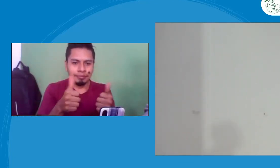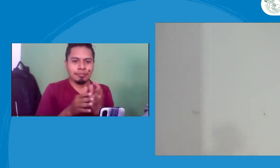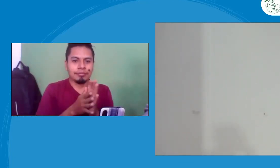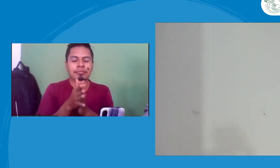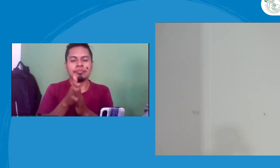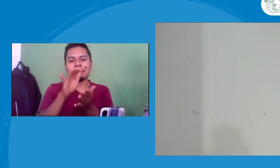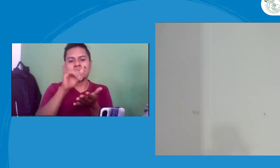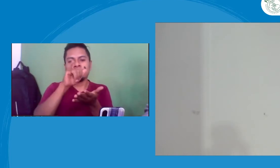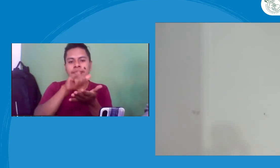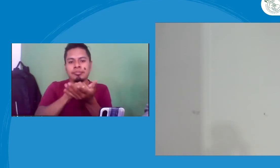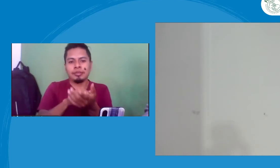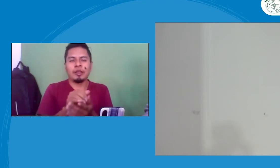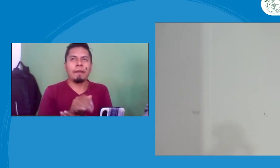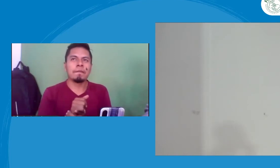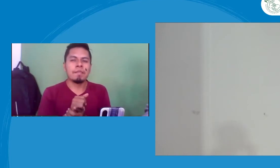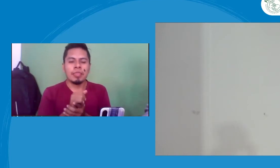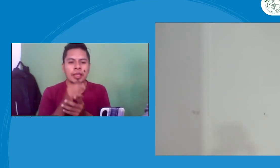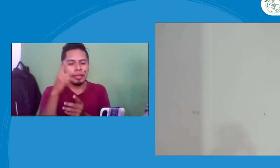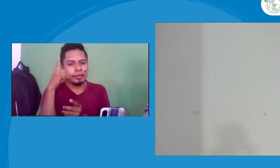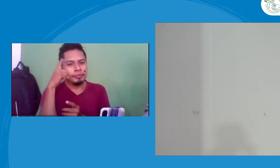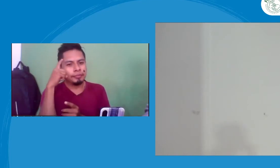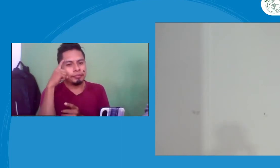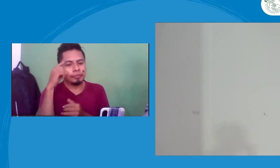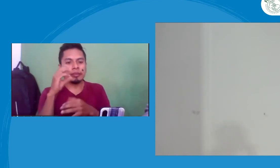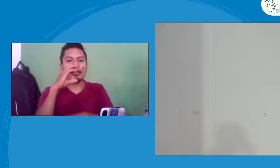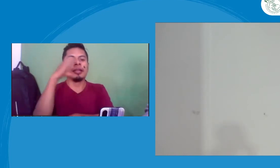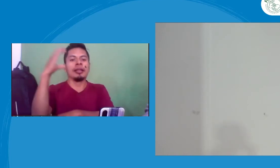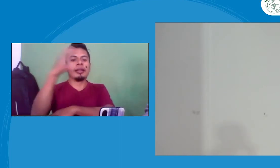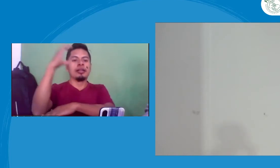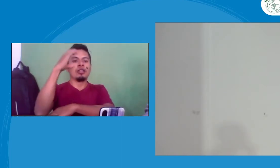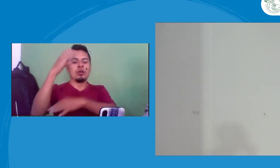Hola, buenos días, ¿cómo están? espero que muy bien.